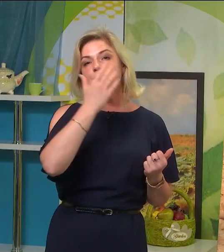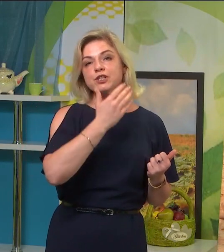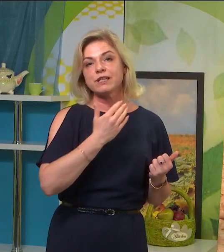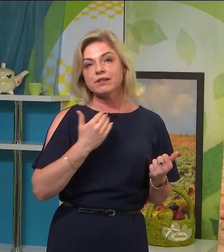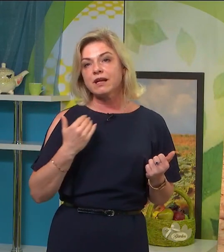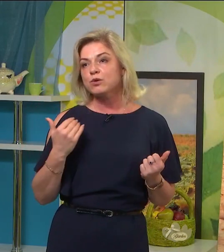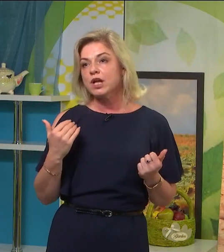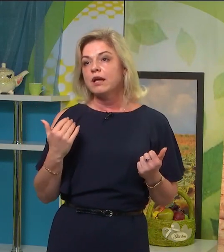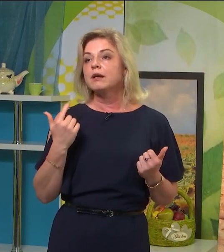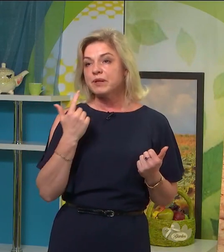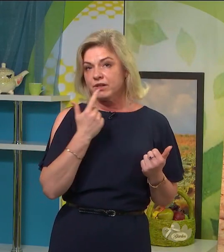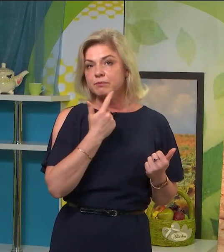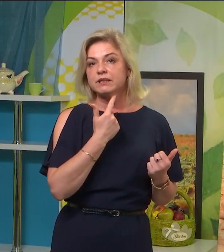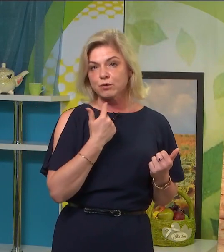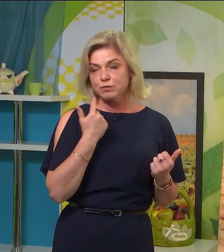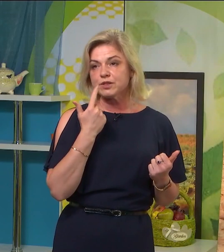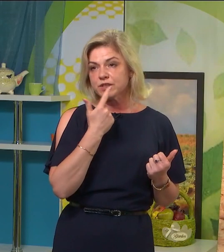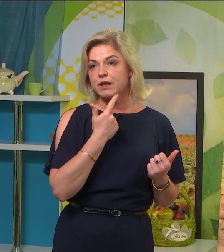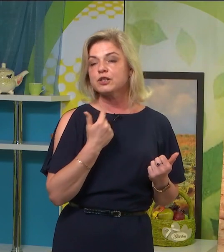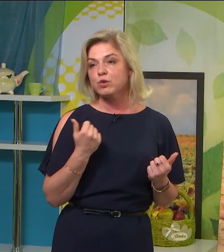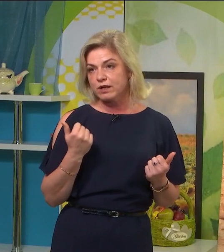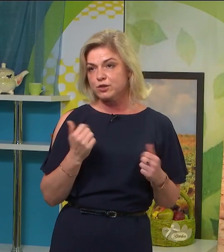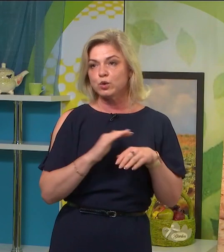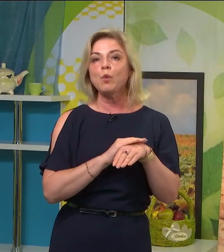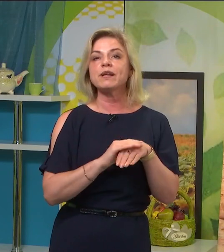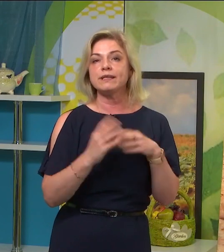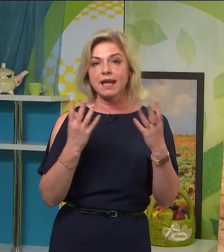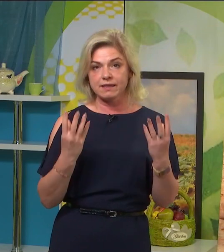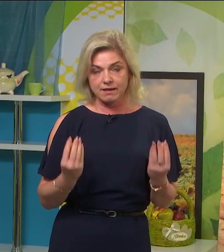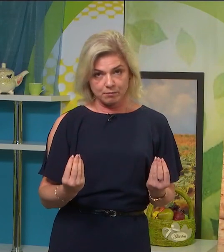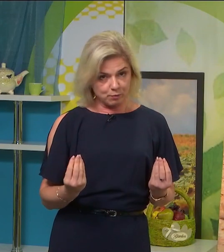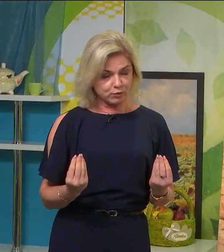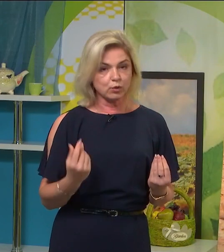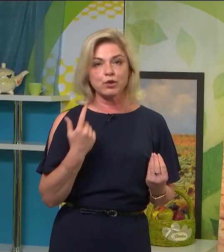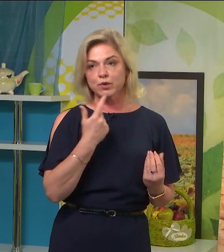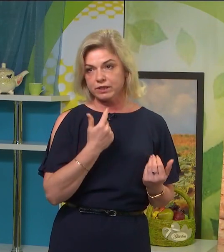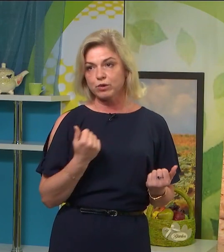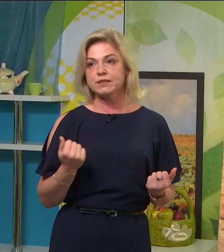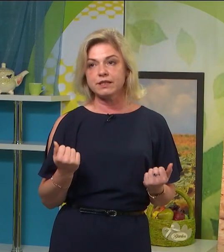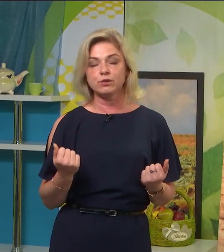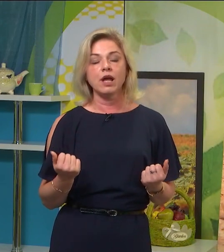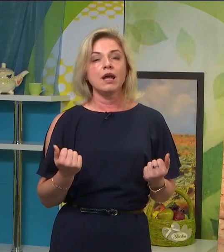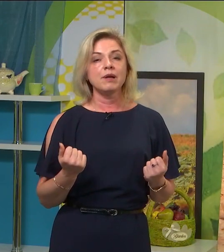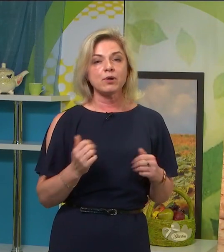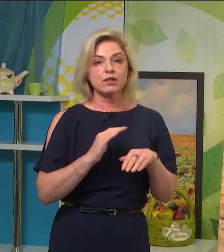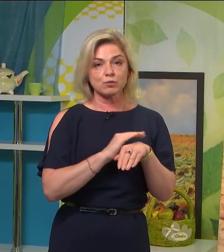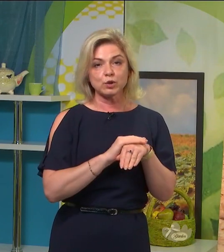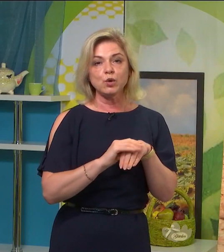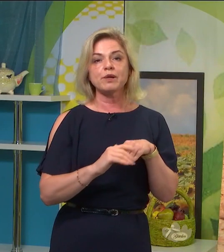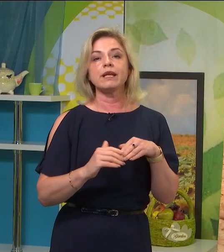важливо також «Привіт» ми також бачите артикуляцію, «Добрий день», ми повторюємо артикуляційно, ми показуємо «Добрий